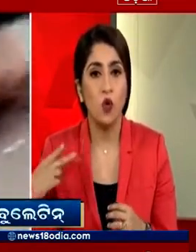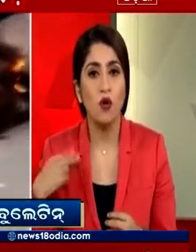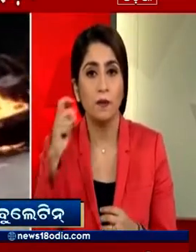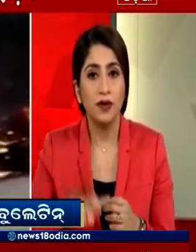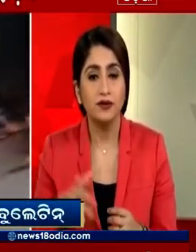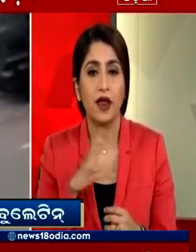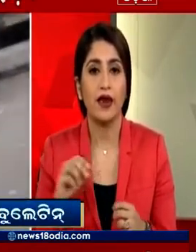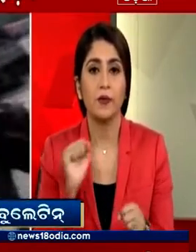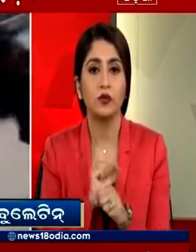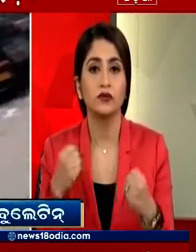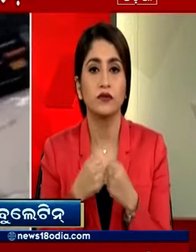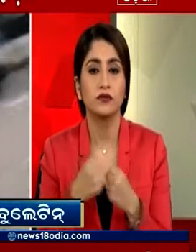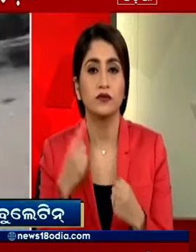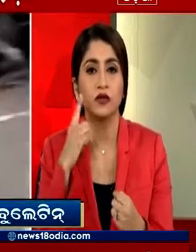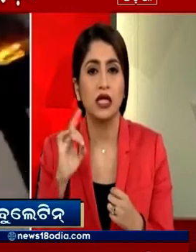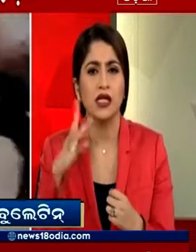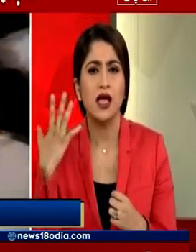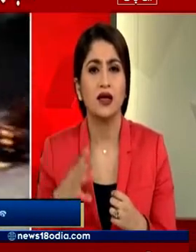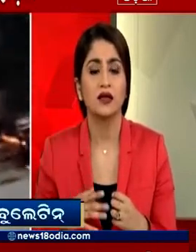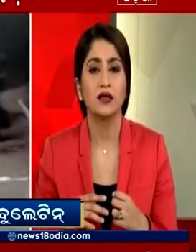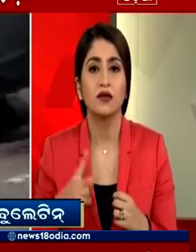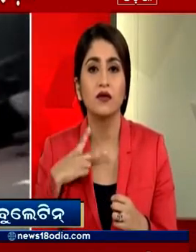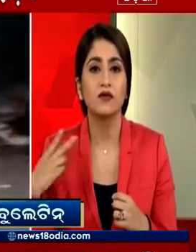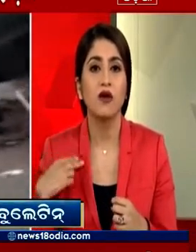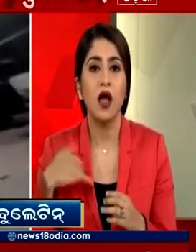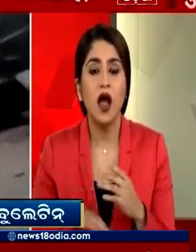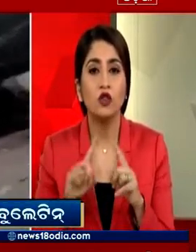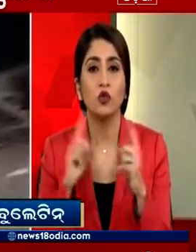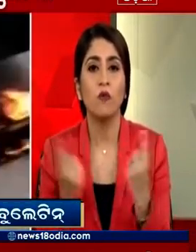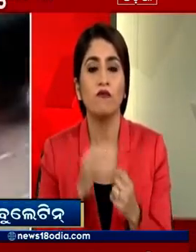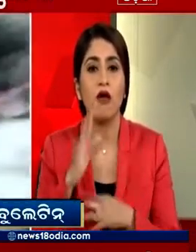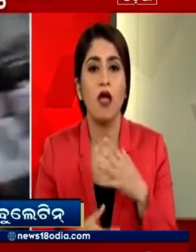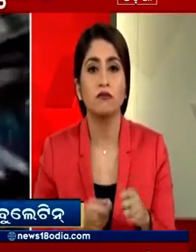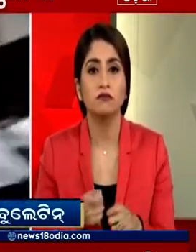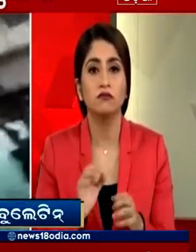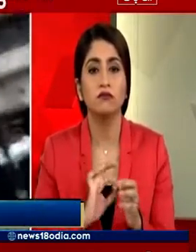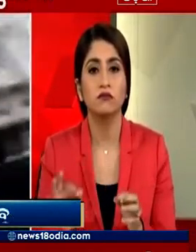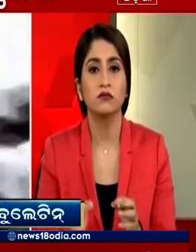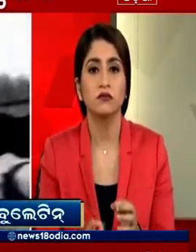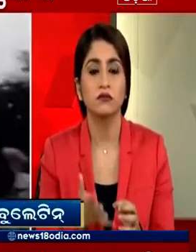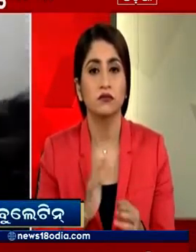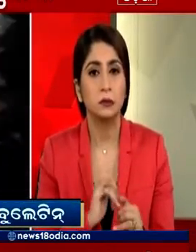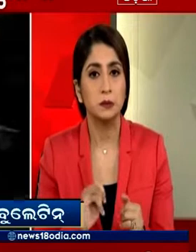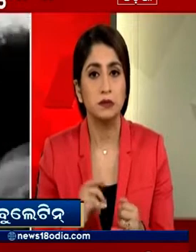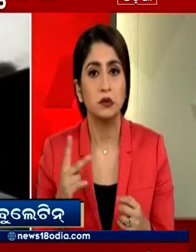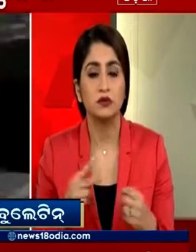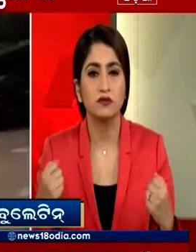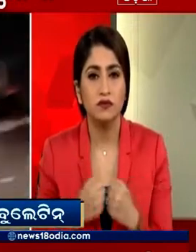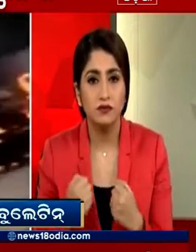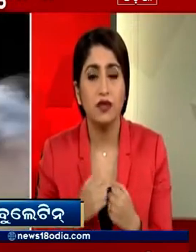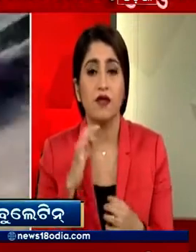की। गुसाय वकीलों ने कोट के लॉक अप रूम में भी आग लगा दी। पुलिस और वकीलों के बीच जड़प के दौरान फारिंग की भी